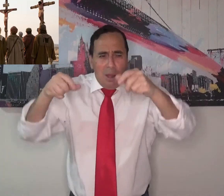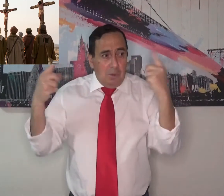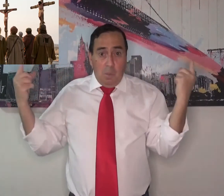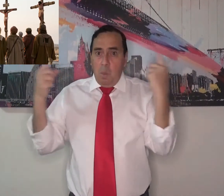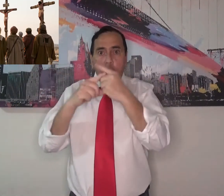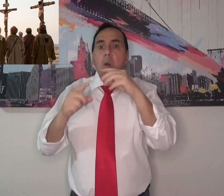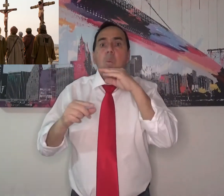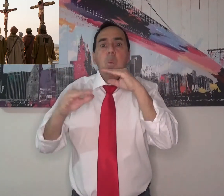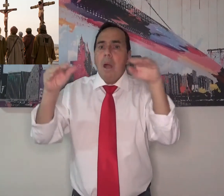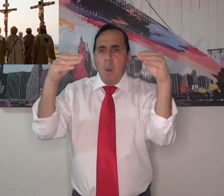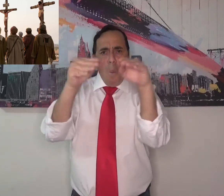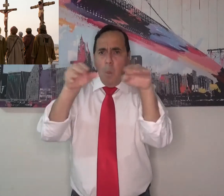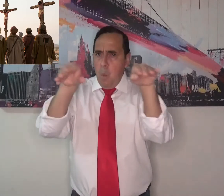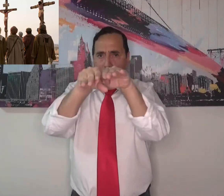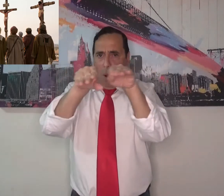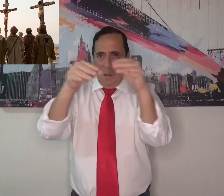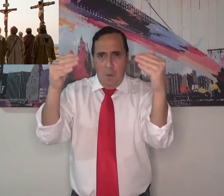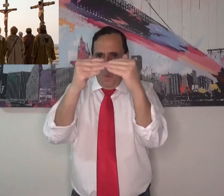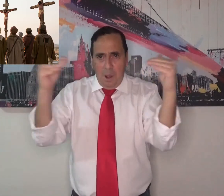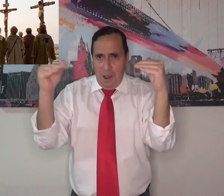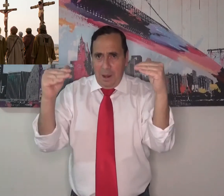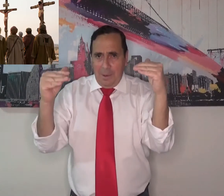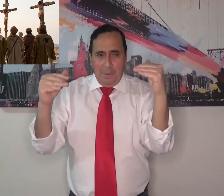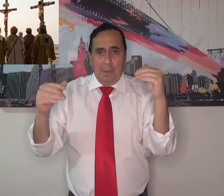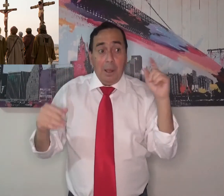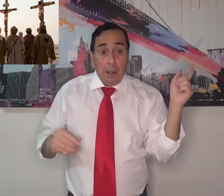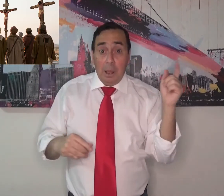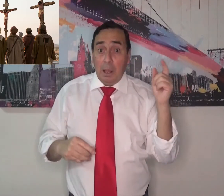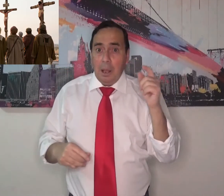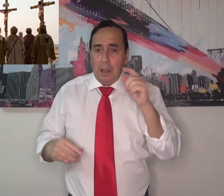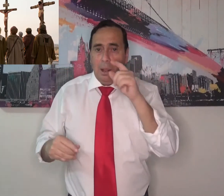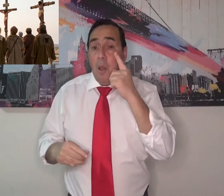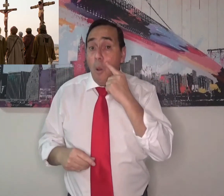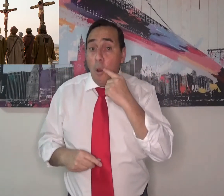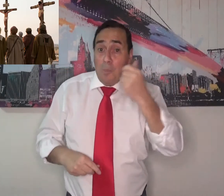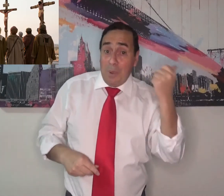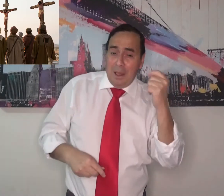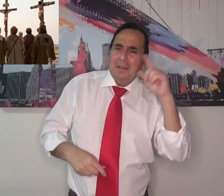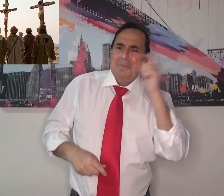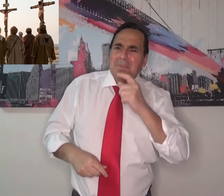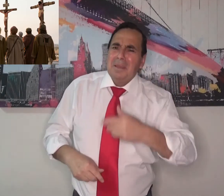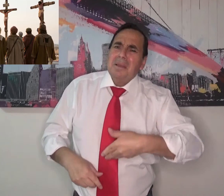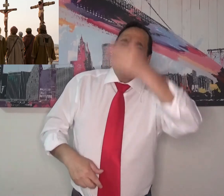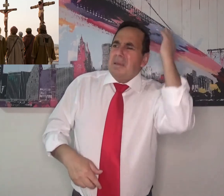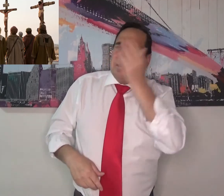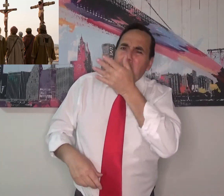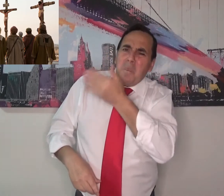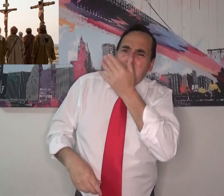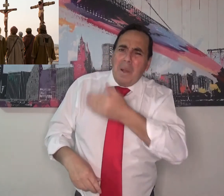Uno a su derecha y uno a la izquierda. Estas personas eran malos. Ellos eran ladrones. Ellos merecían esta muerte.